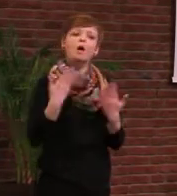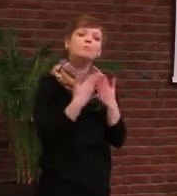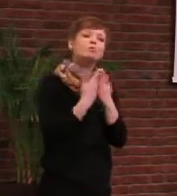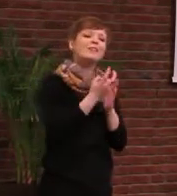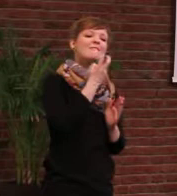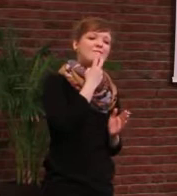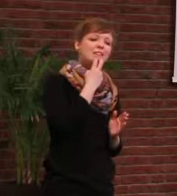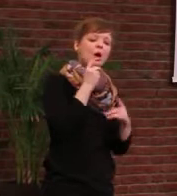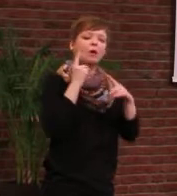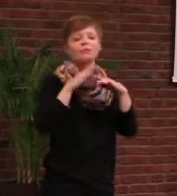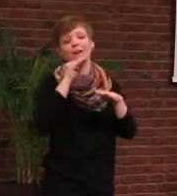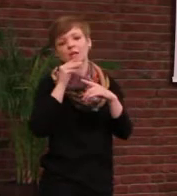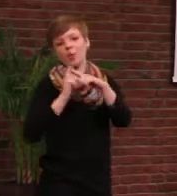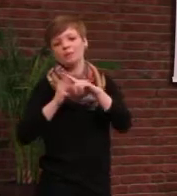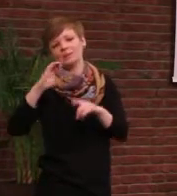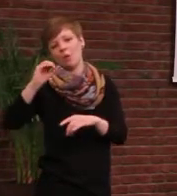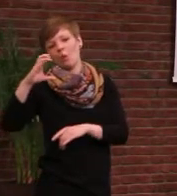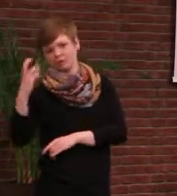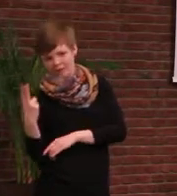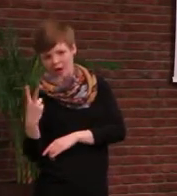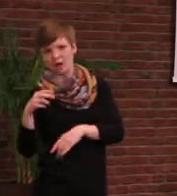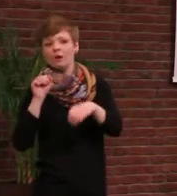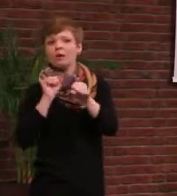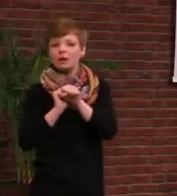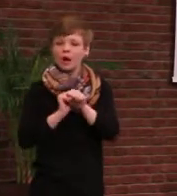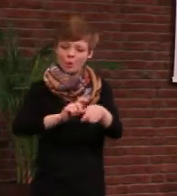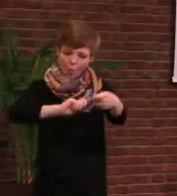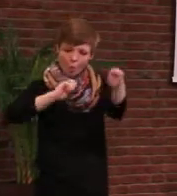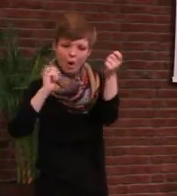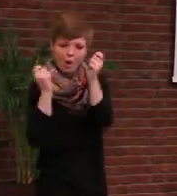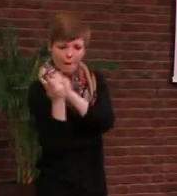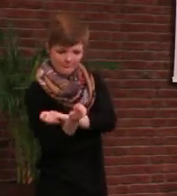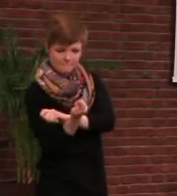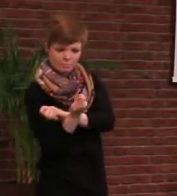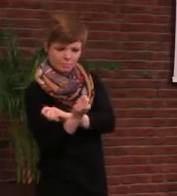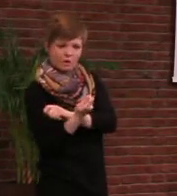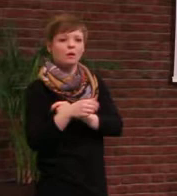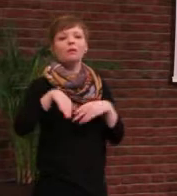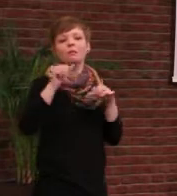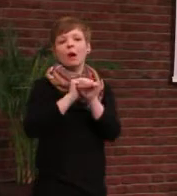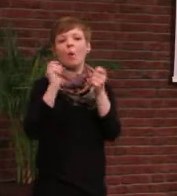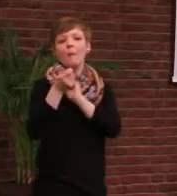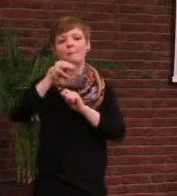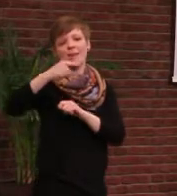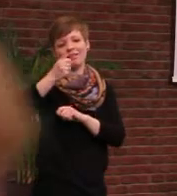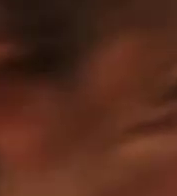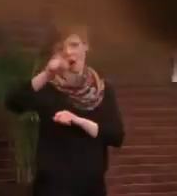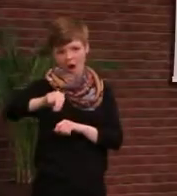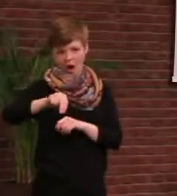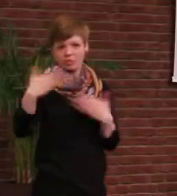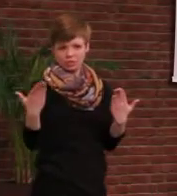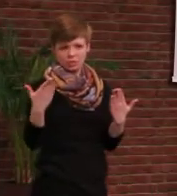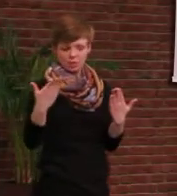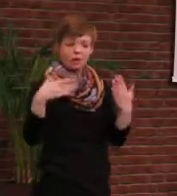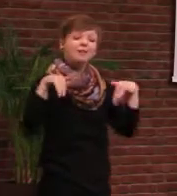Das Ganze nennt sich Metallisierung. Für dieses Erdgas steht Pipelines schon bereit und Berlin hat einen Erdgasspeicher. Der